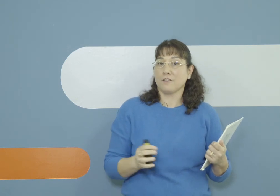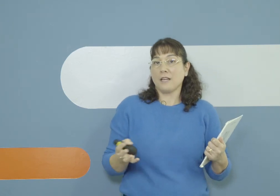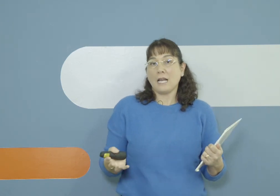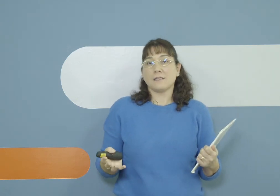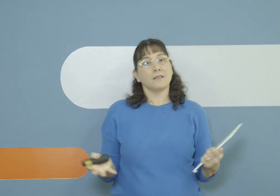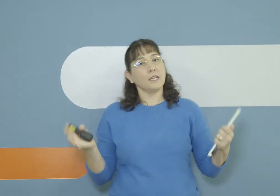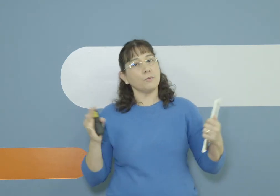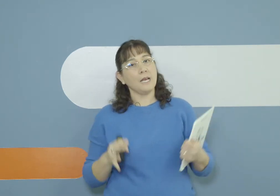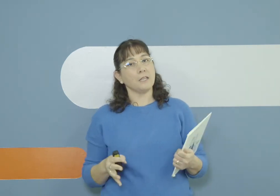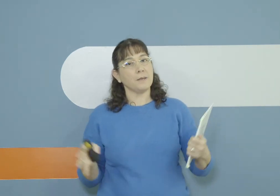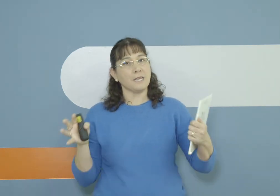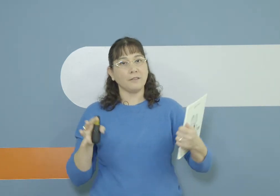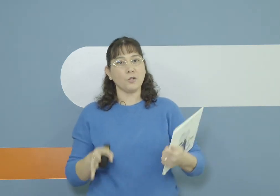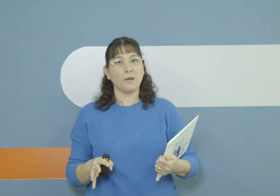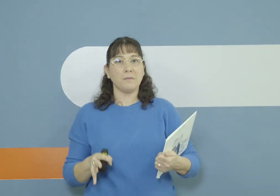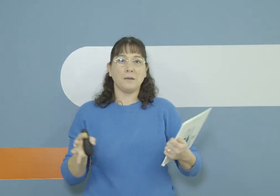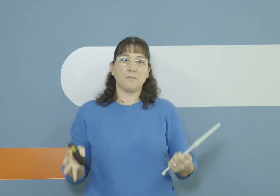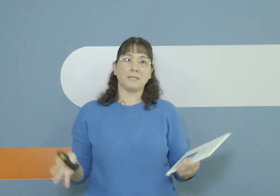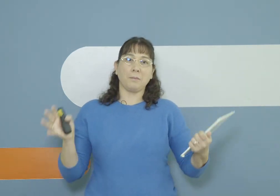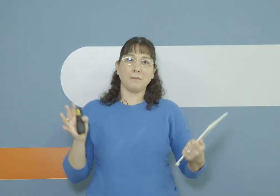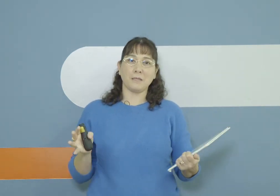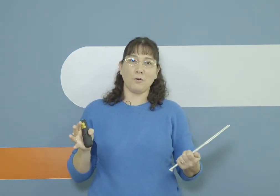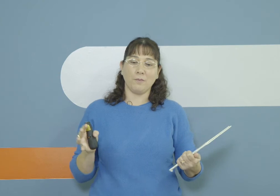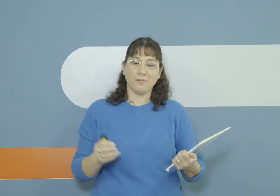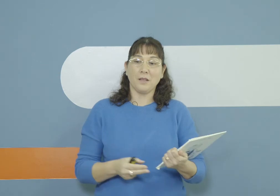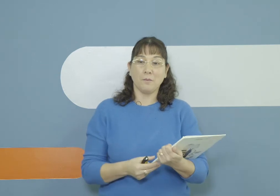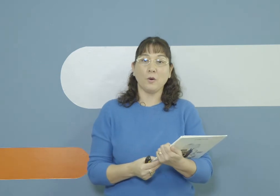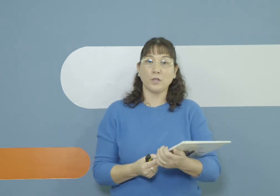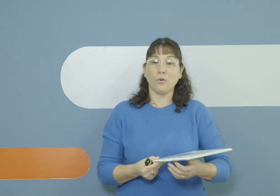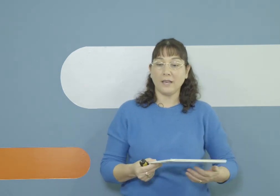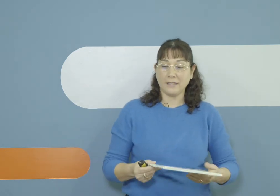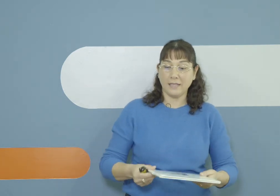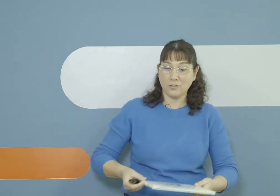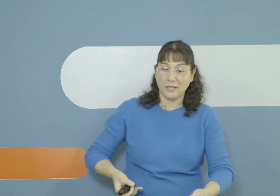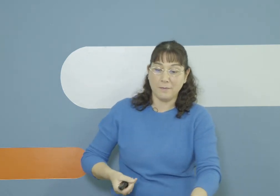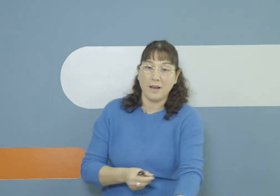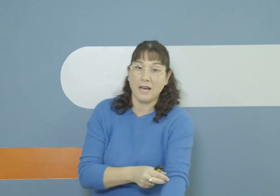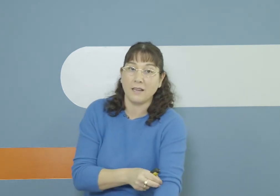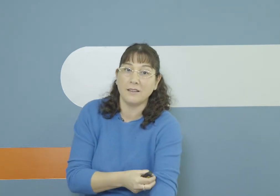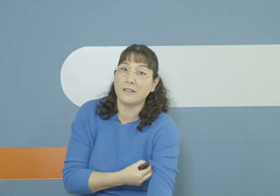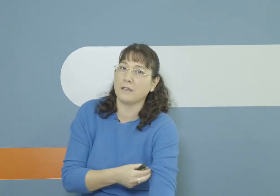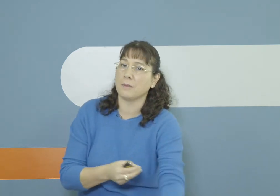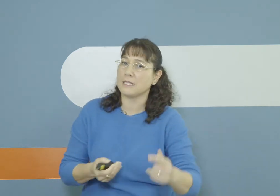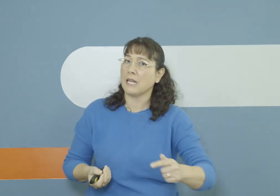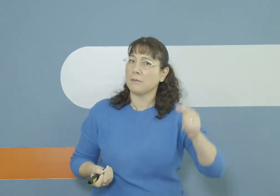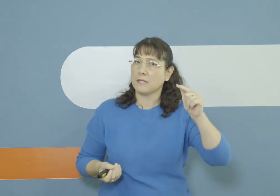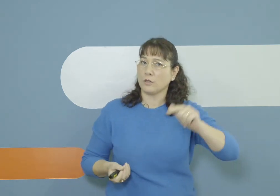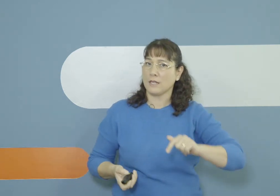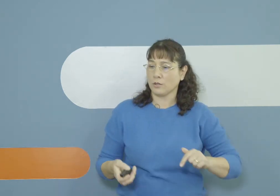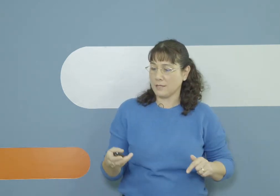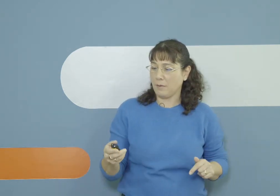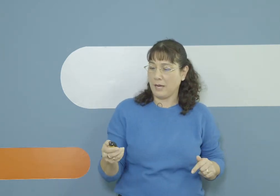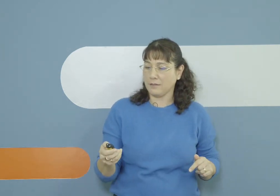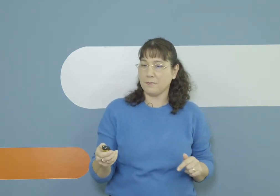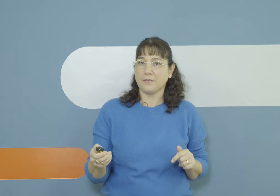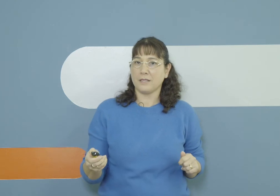ואז אנחנו ביחד בעזרת האיורים מספרים סיפור בואו תראו איך יאיר שלי בחר ואני מציעה לכם לנסות